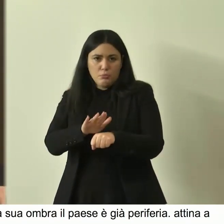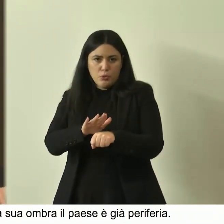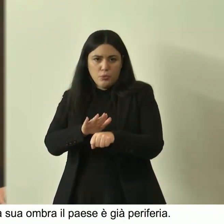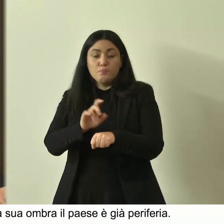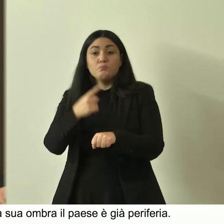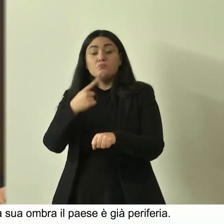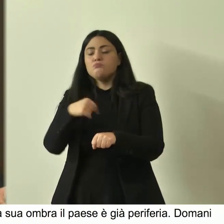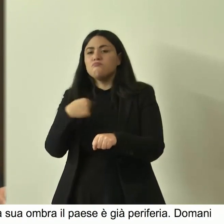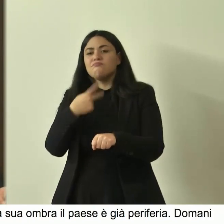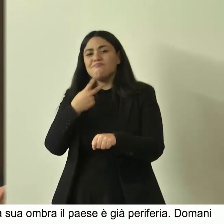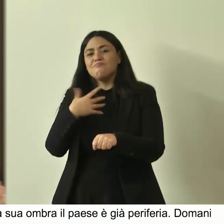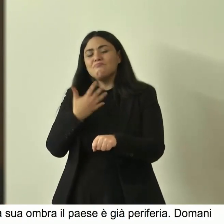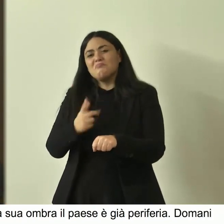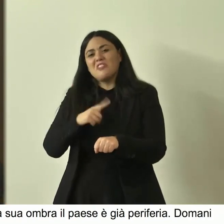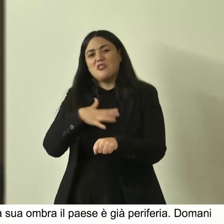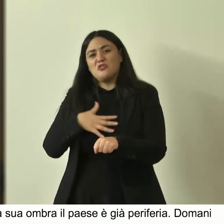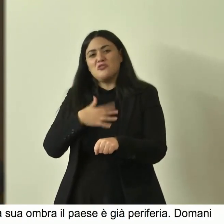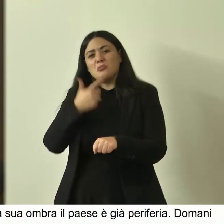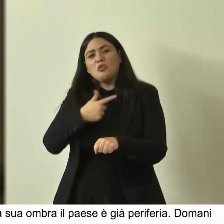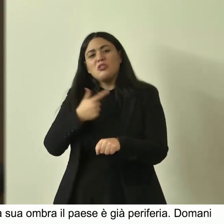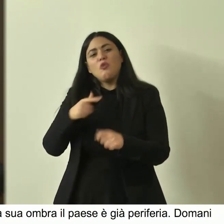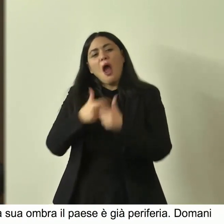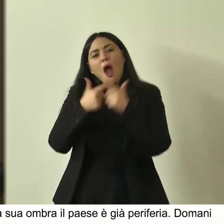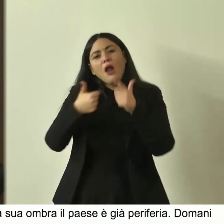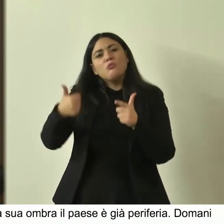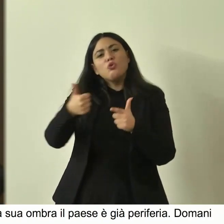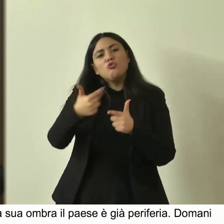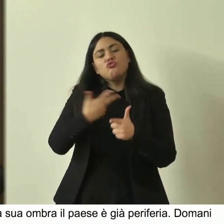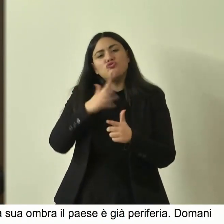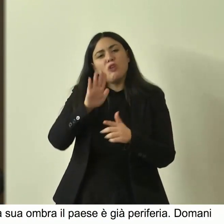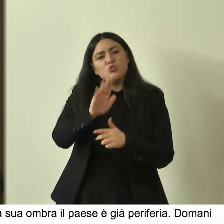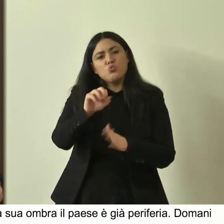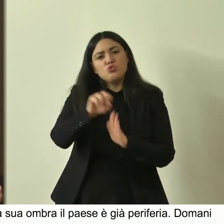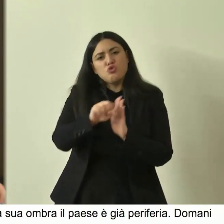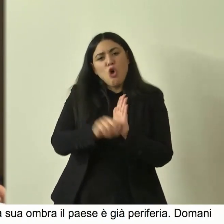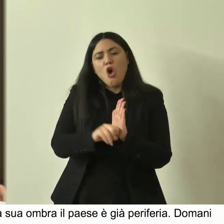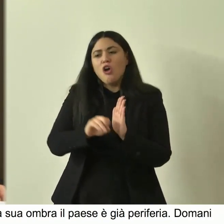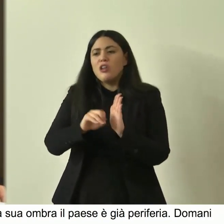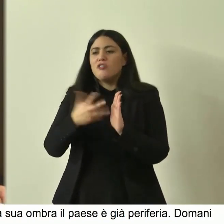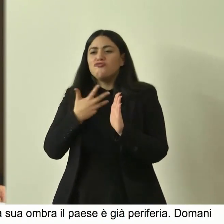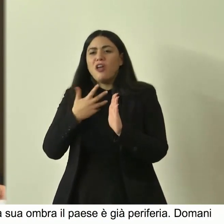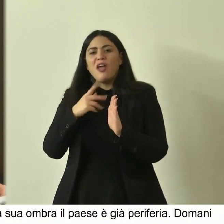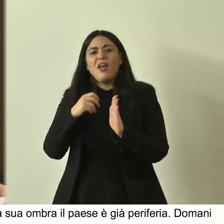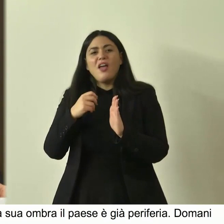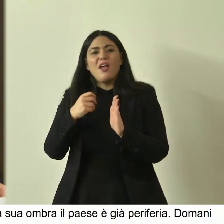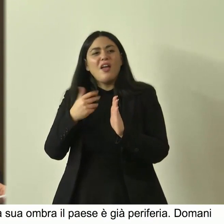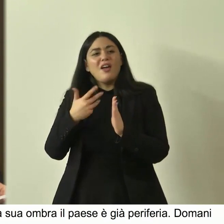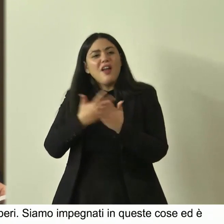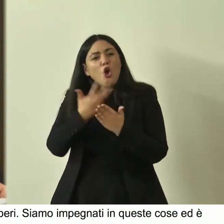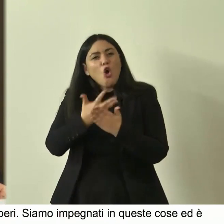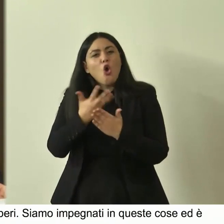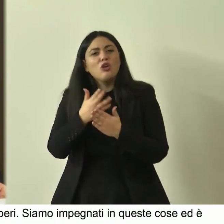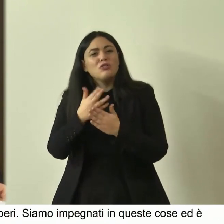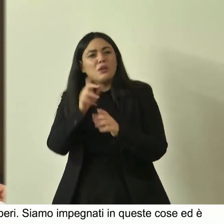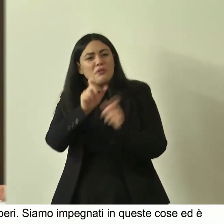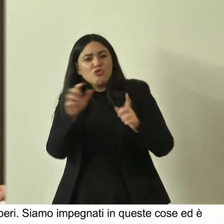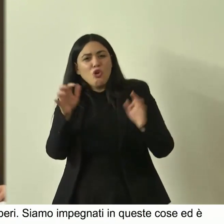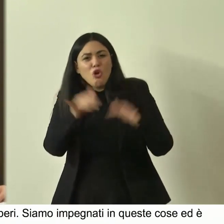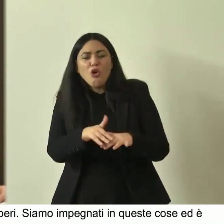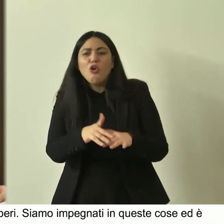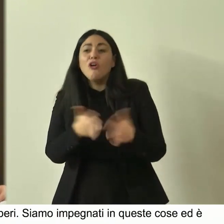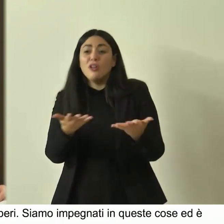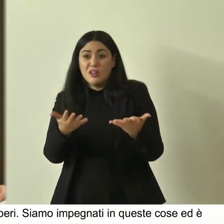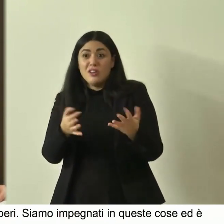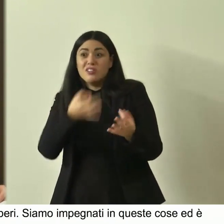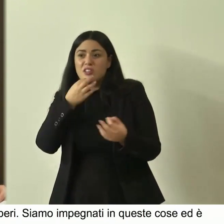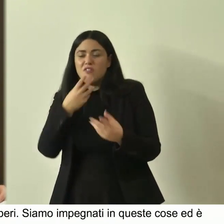è una cosa molto piacevole perché ogni albero è una storia è un gruppo di persone e quindi lì è molto facile devo dire